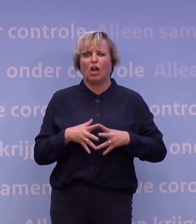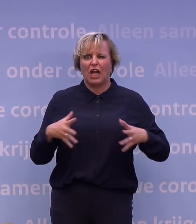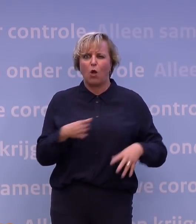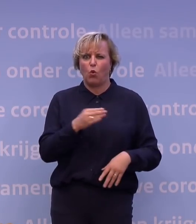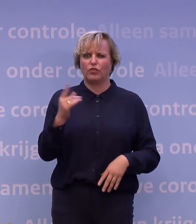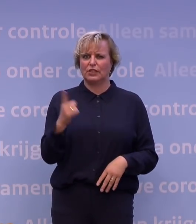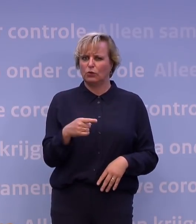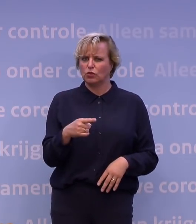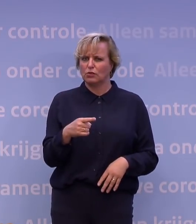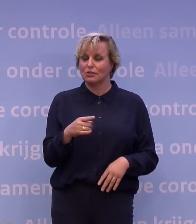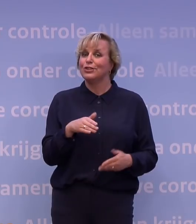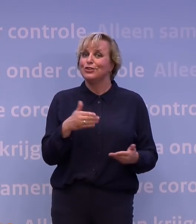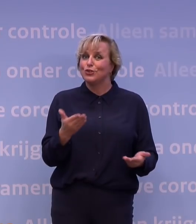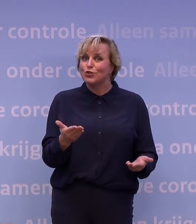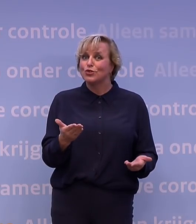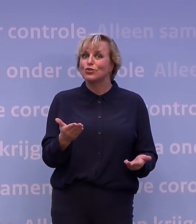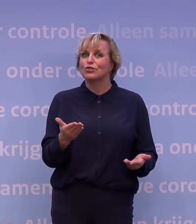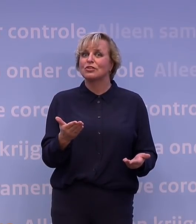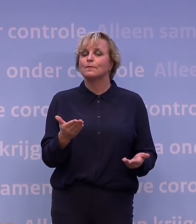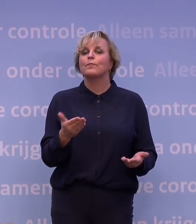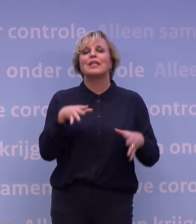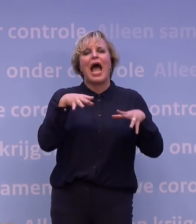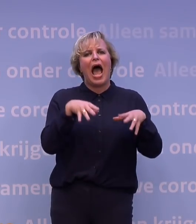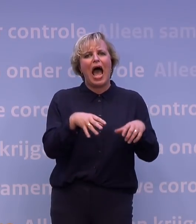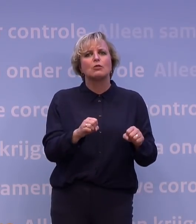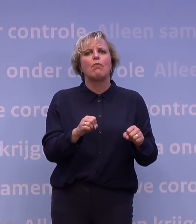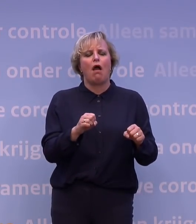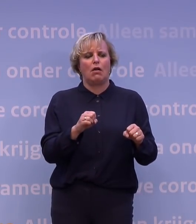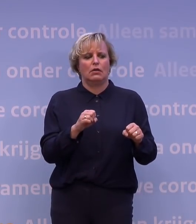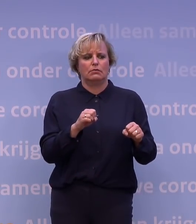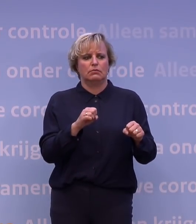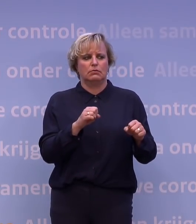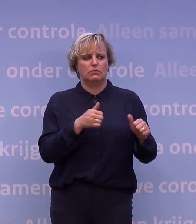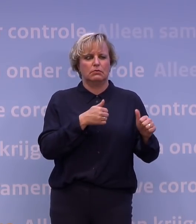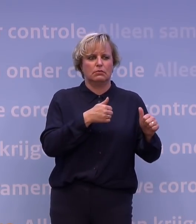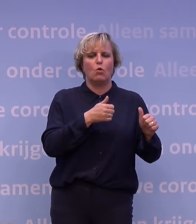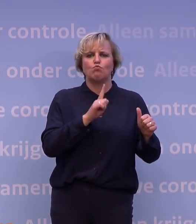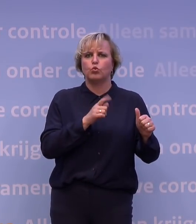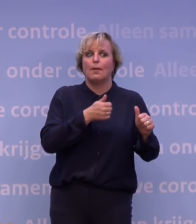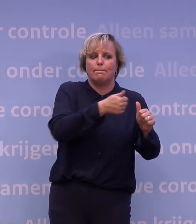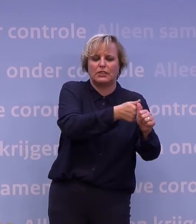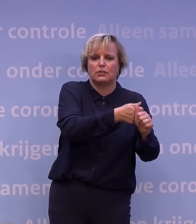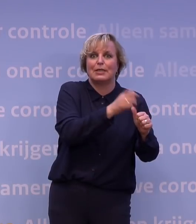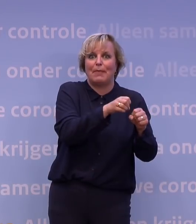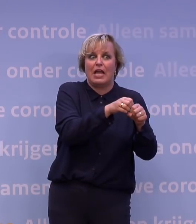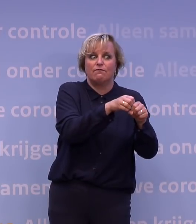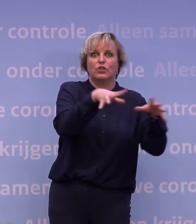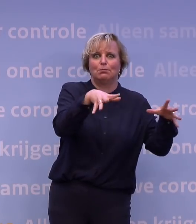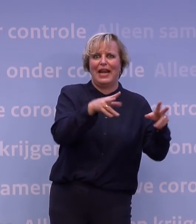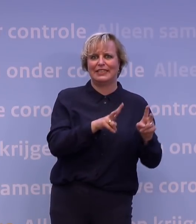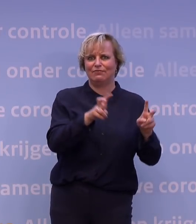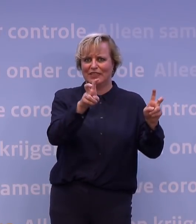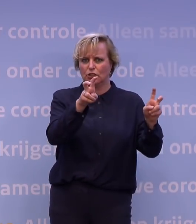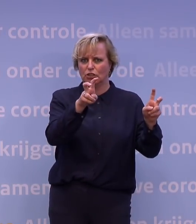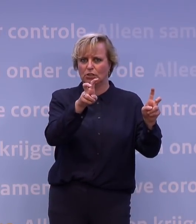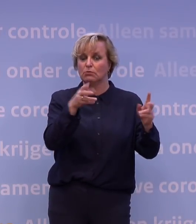Kortom, wat je ziet, is dat de aanpak telkens moet passen bij de mate van verspreiding van het virus. En dat